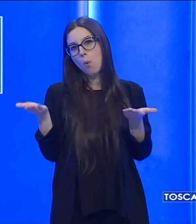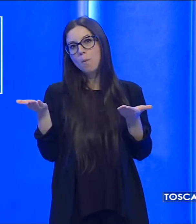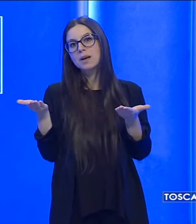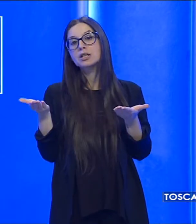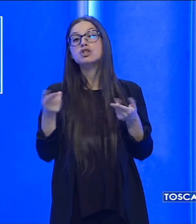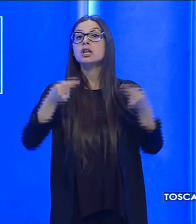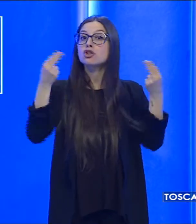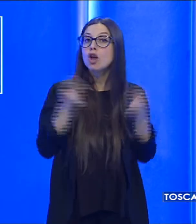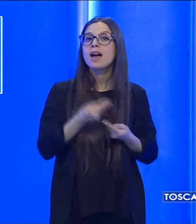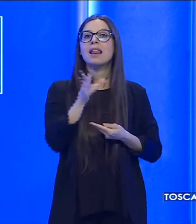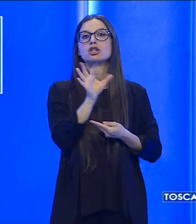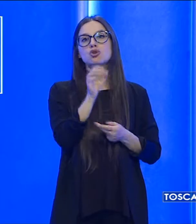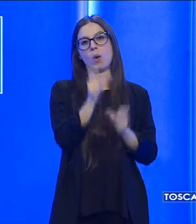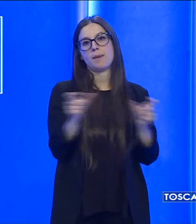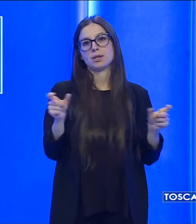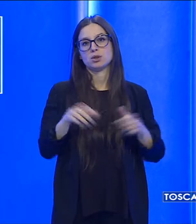50 persone.